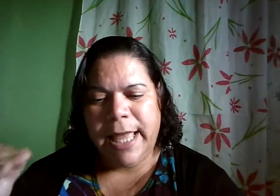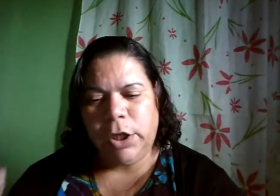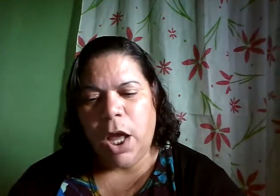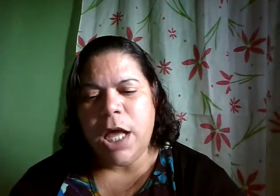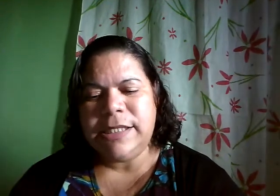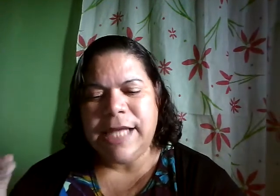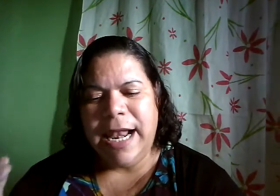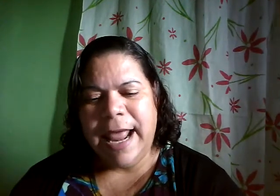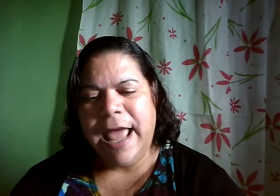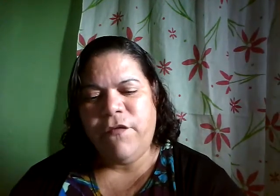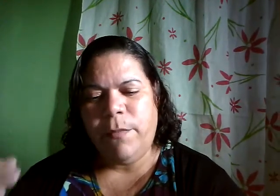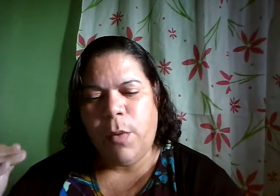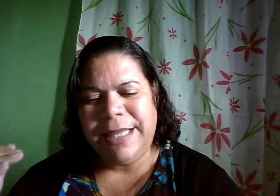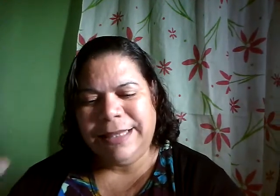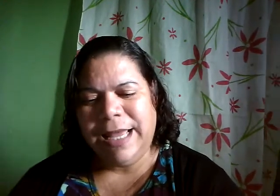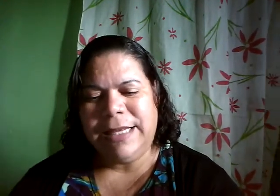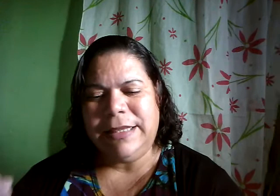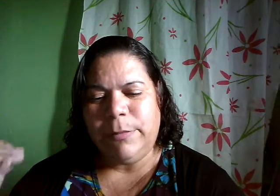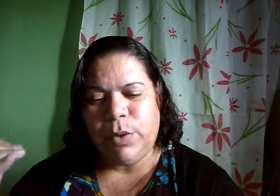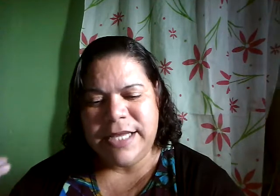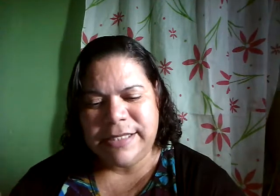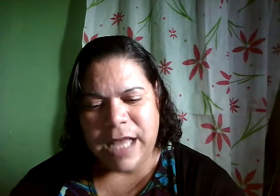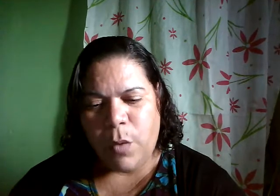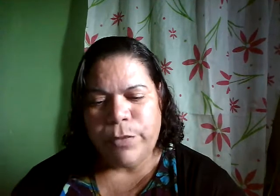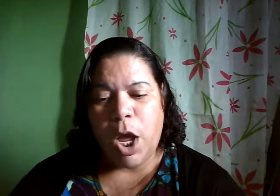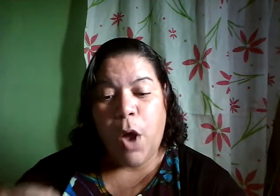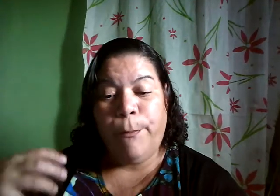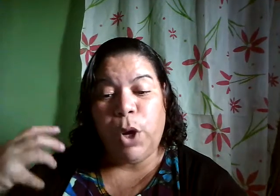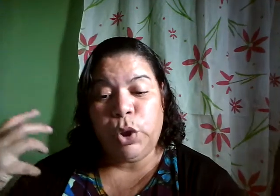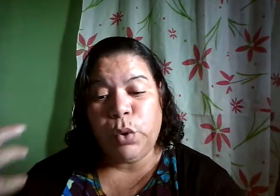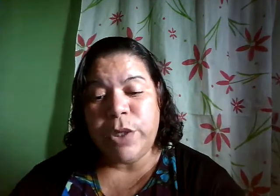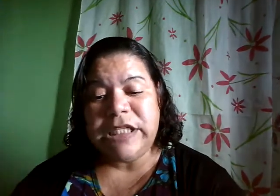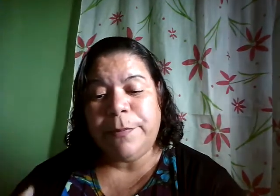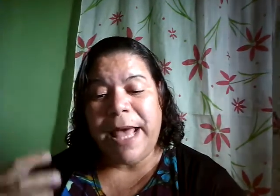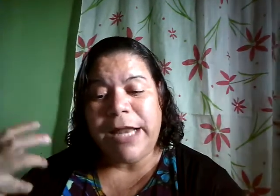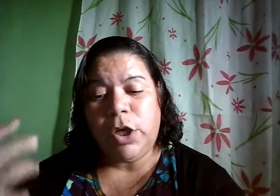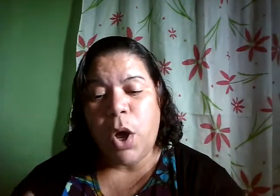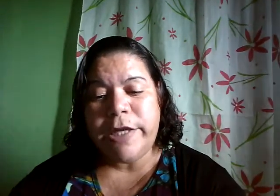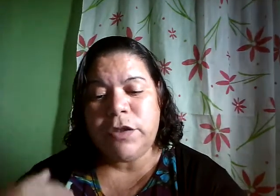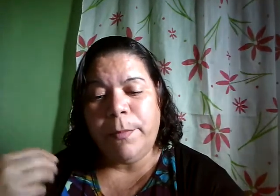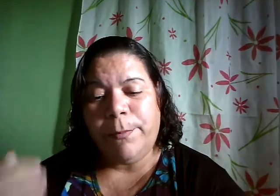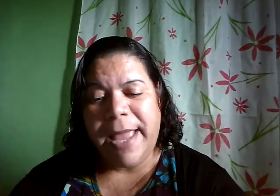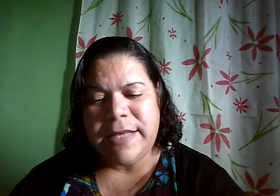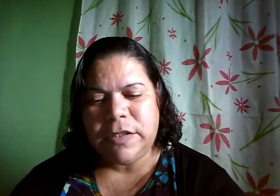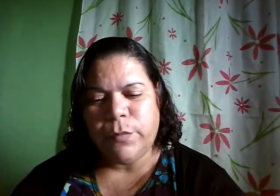a nossa leve momentânea tribulação produz produz para nós um peso